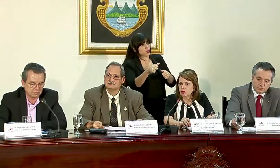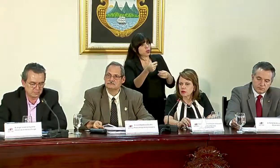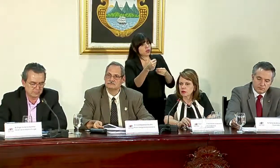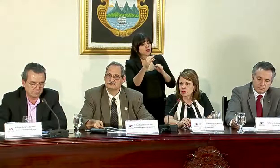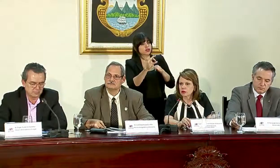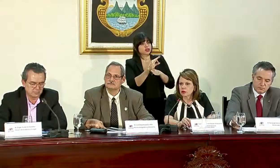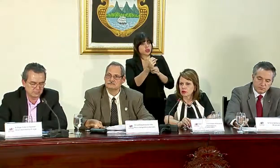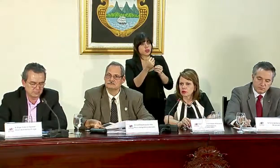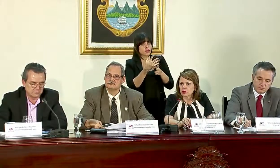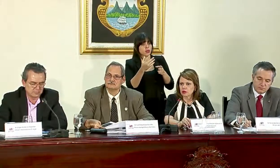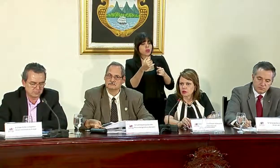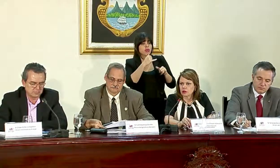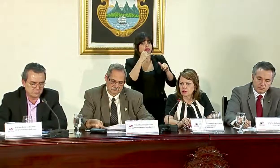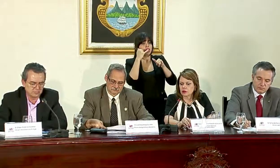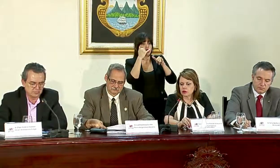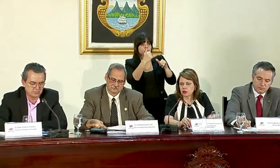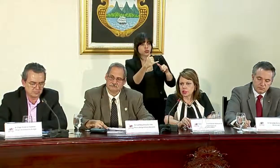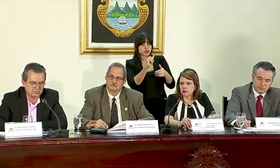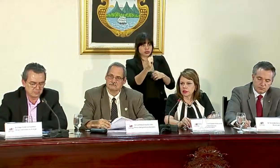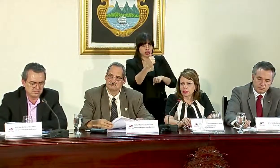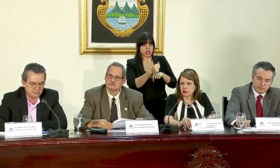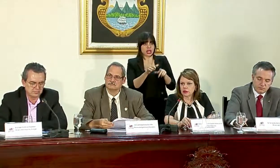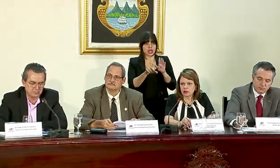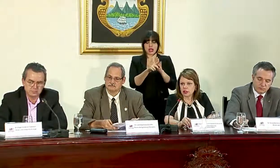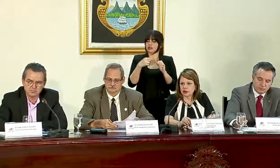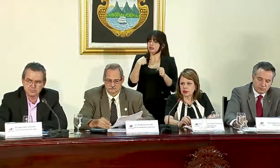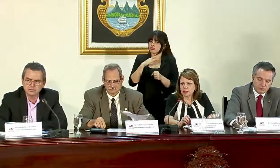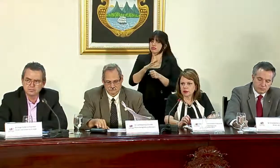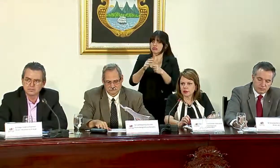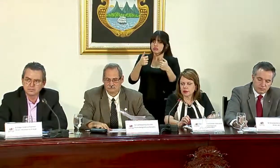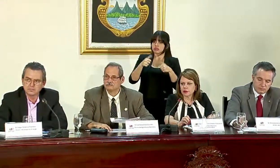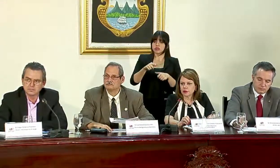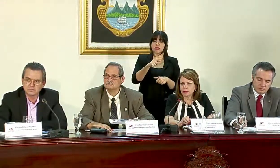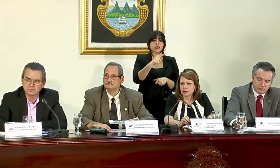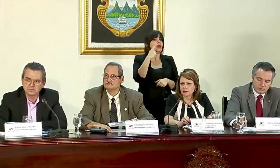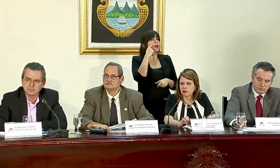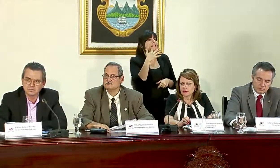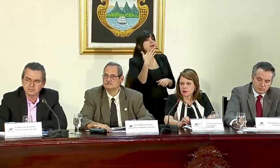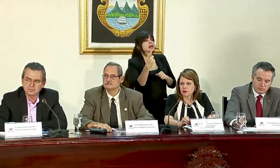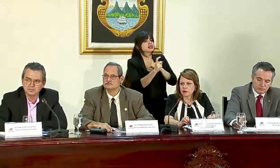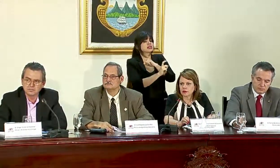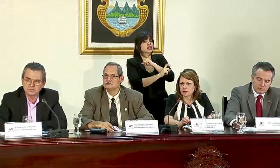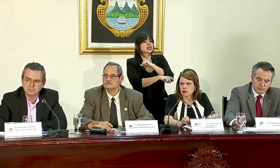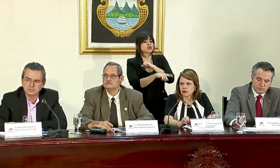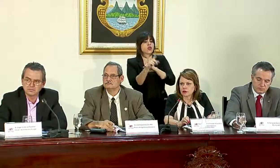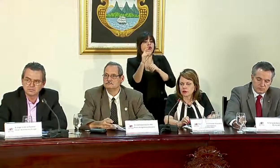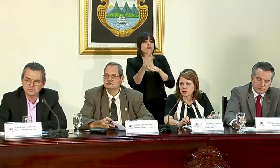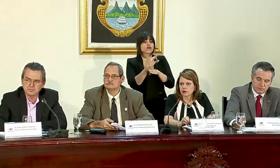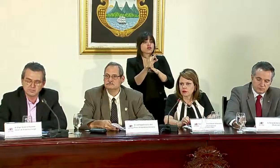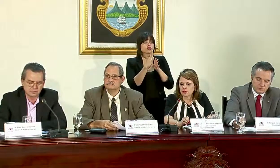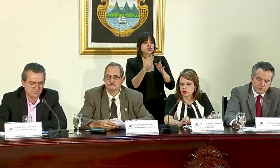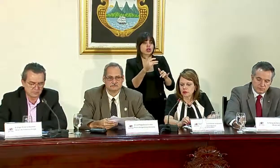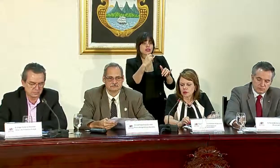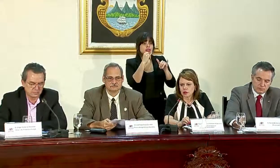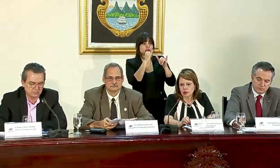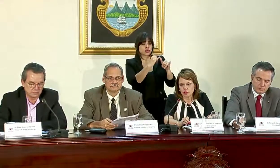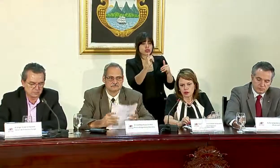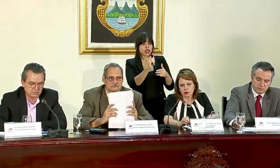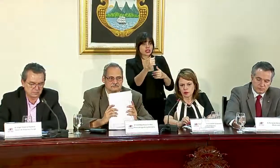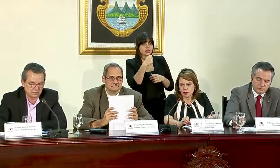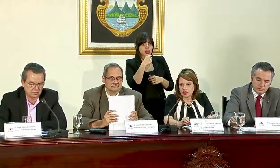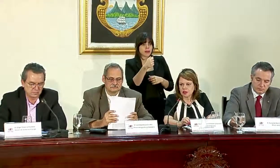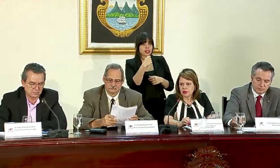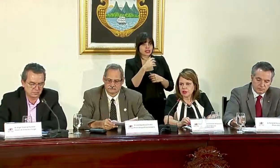denuncien las irregularidades? Eso lo establece la ley. Totalmente, totalmente. ¿Qué le parece a usted que sancionen a un funcionario que denuncia esto a la prensa?